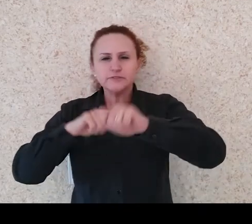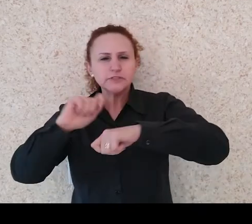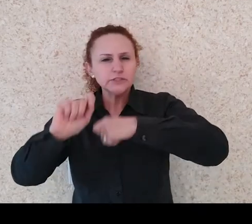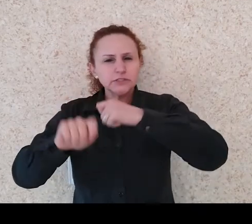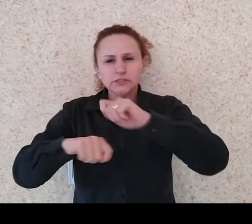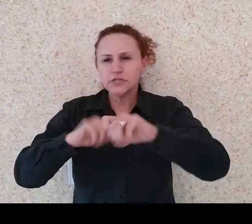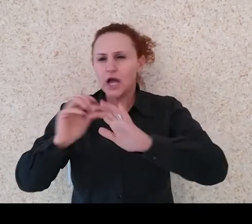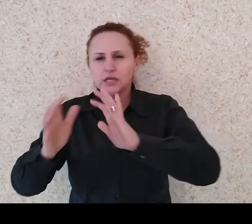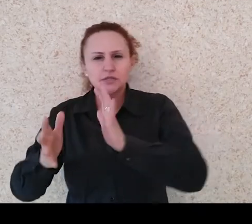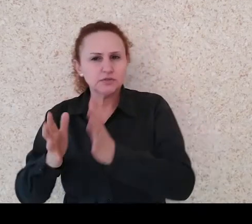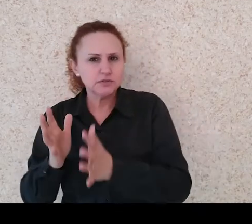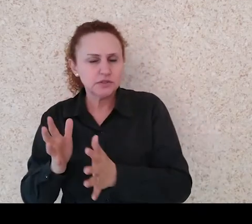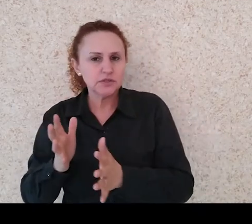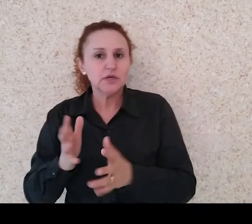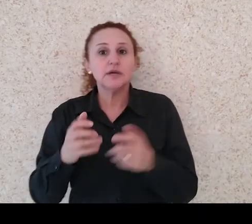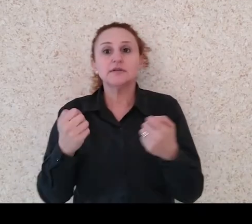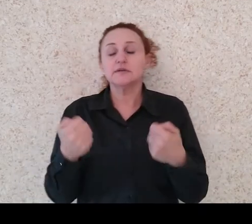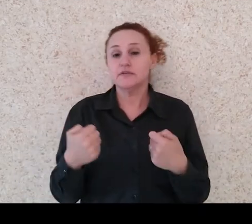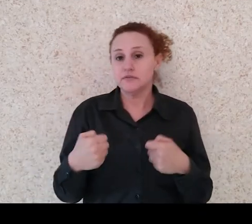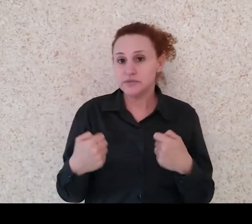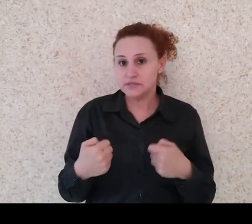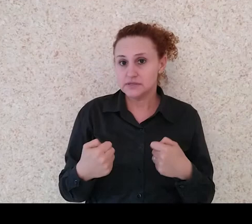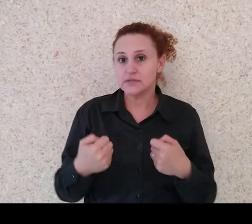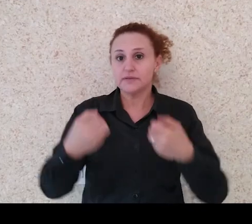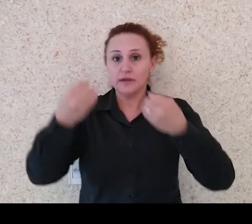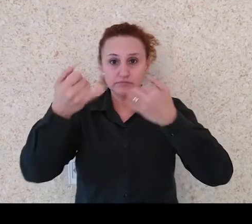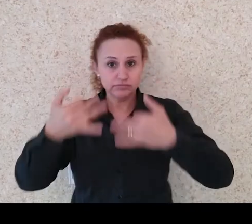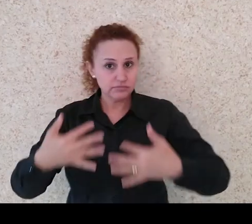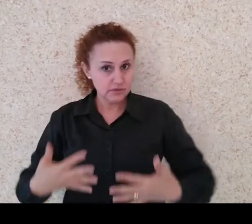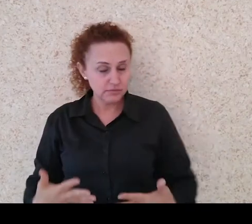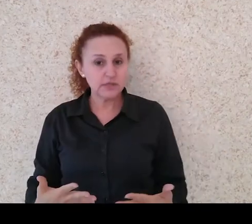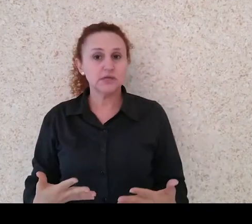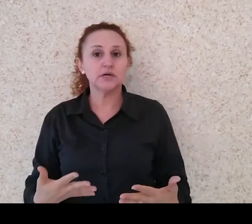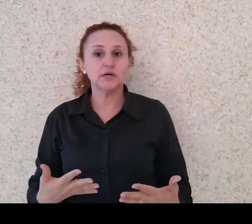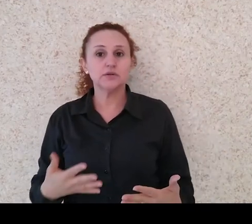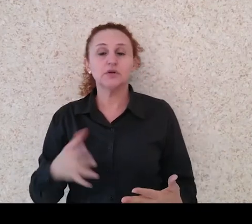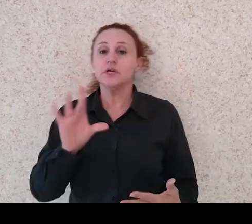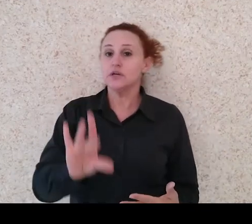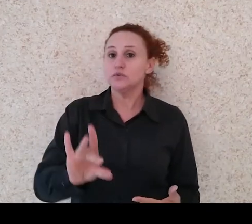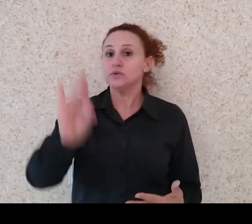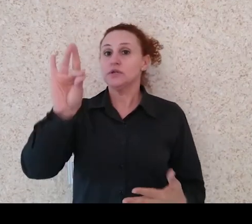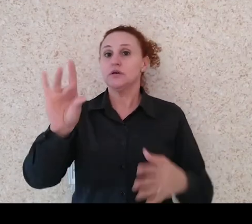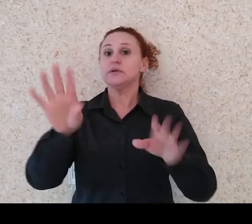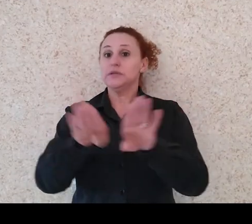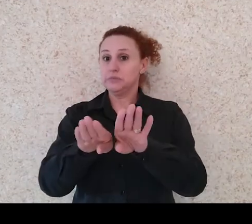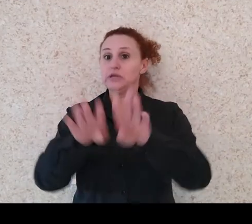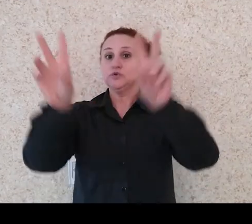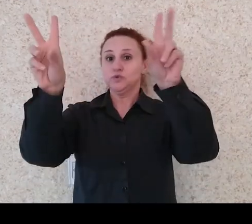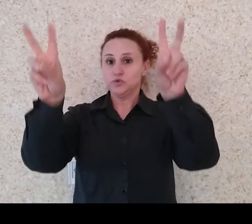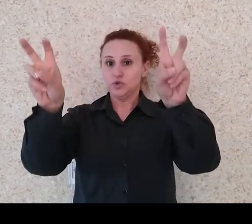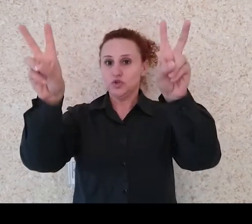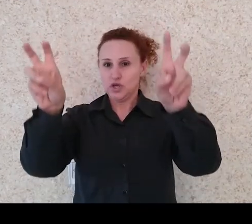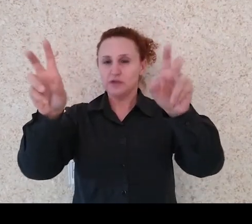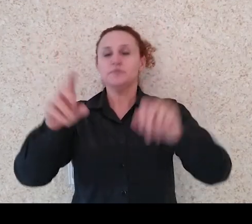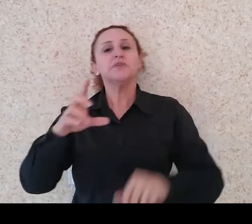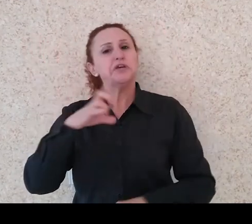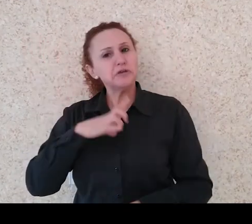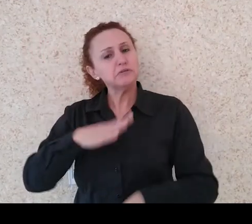dessa disciplina, desse tema, né? Que ele foi sorteado. E momentos que ele vai ter o surdo